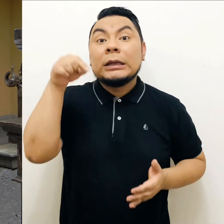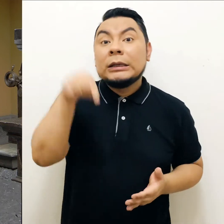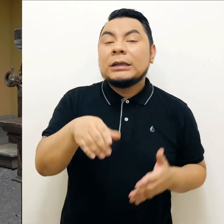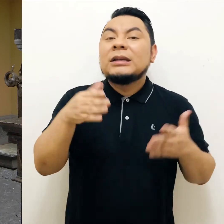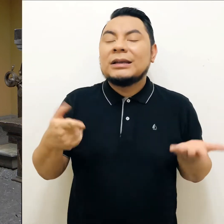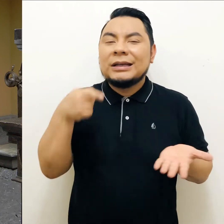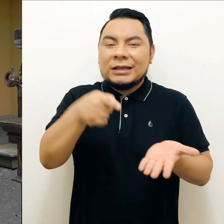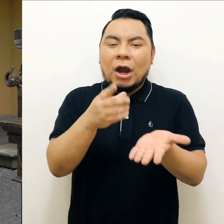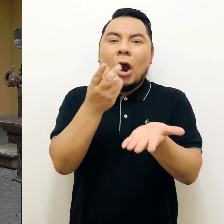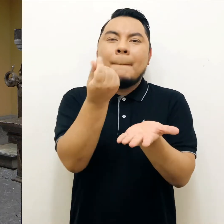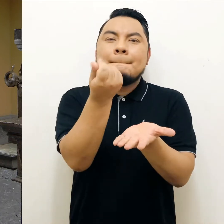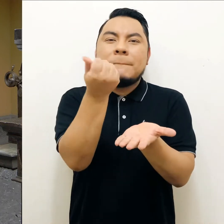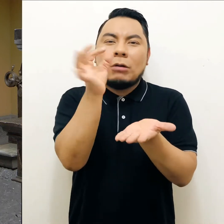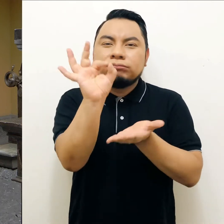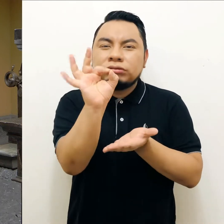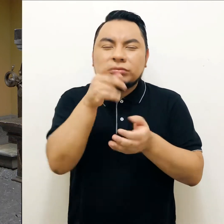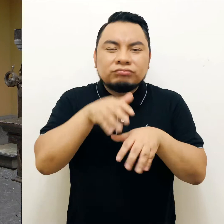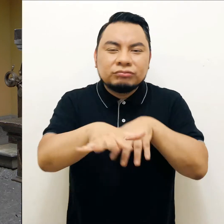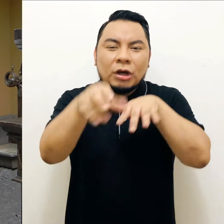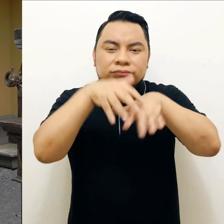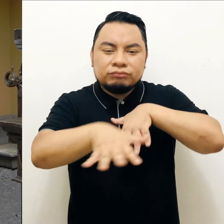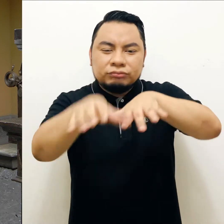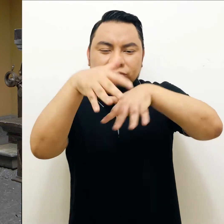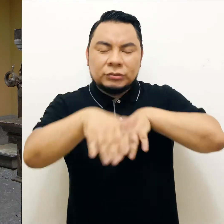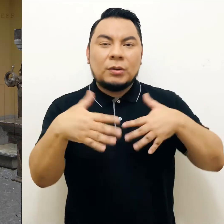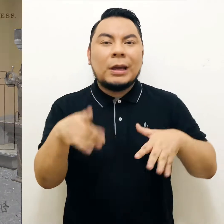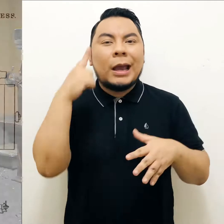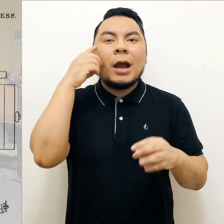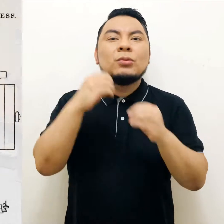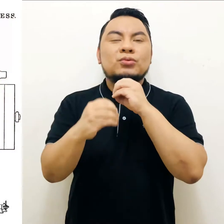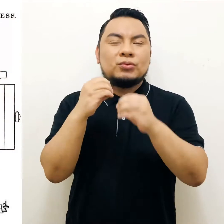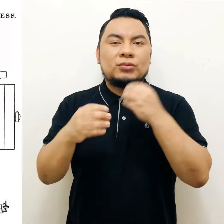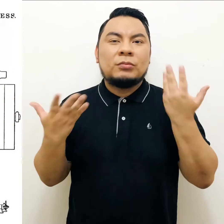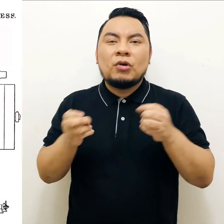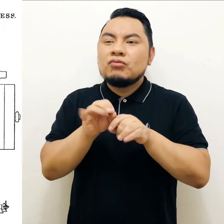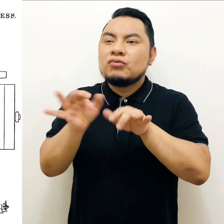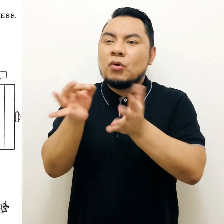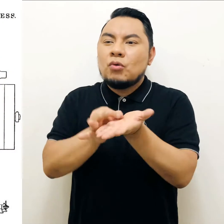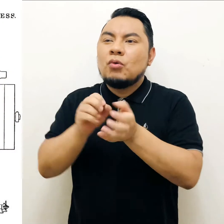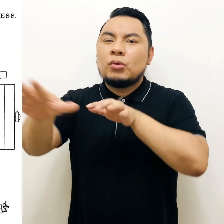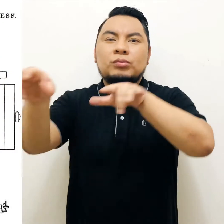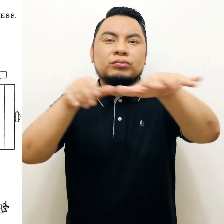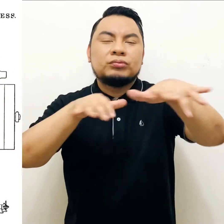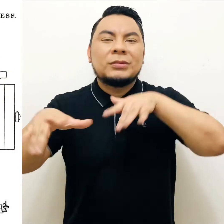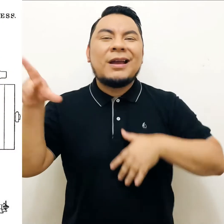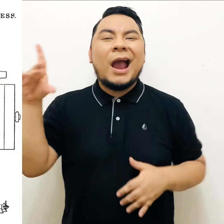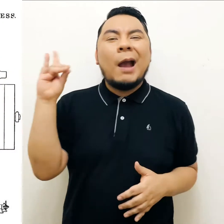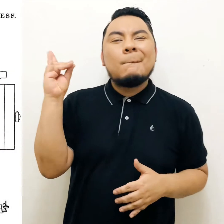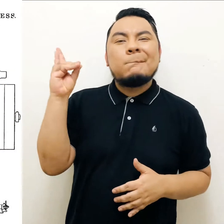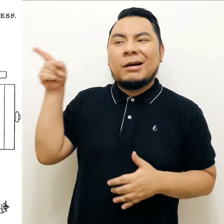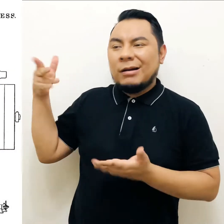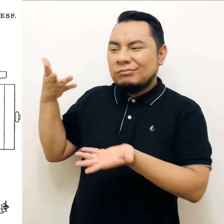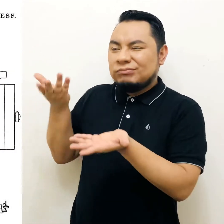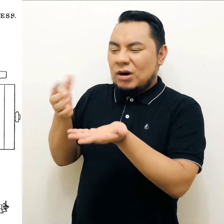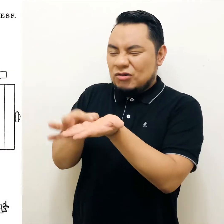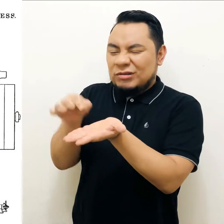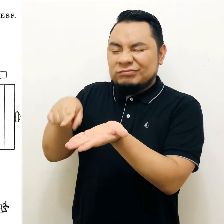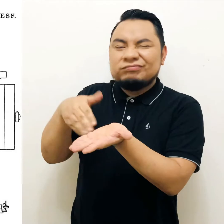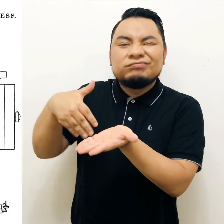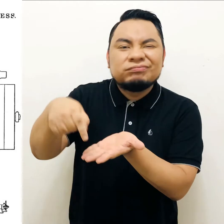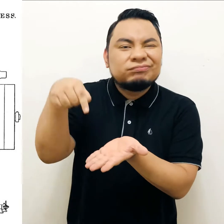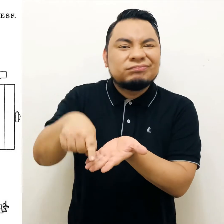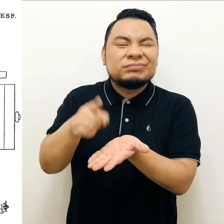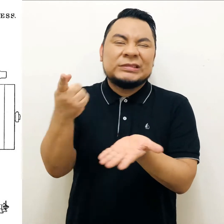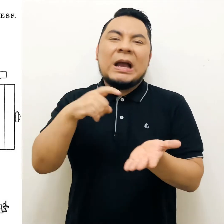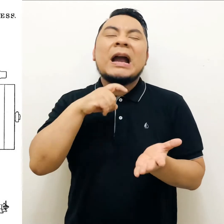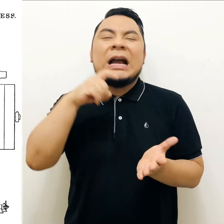Específicamente, con estas acuñadoras automáticas se quiso dar solución a la masiva circulación de la moneda feble boliviana, las cuales